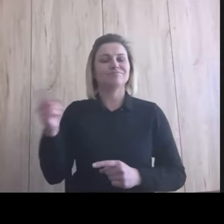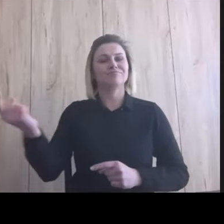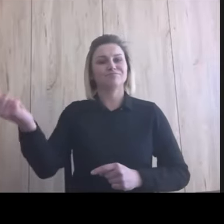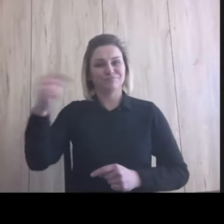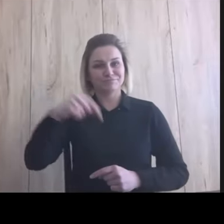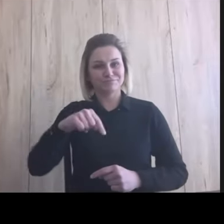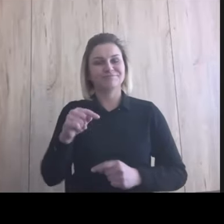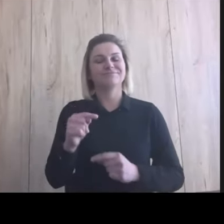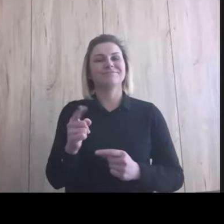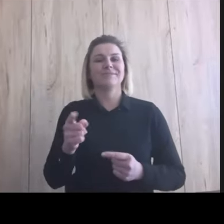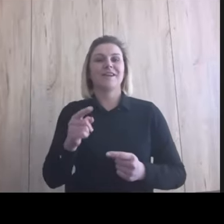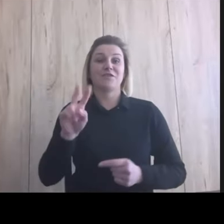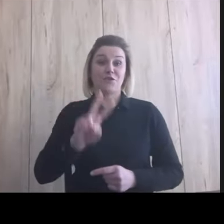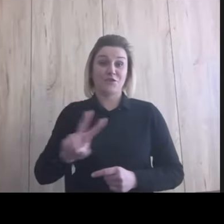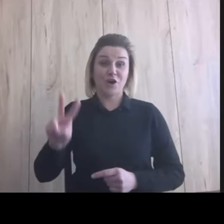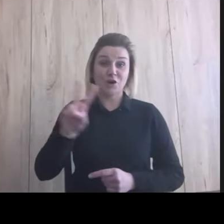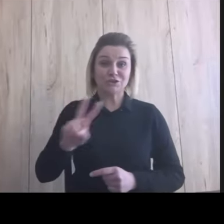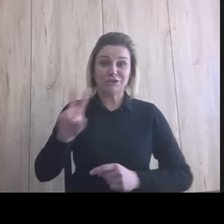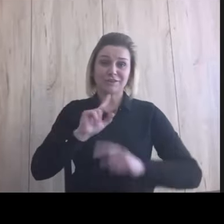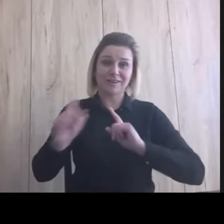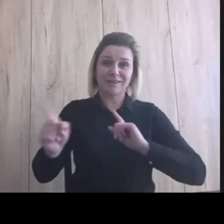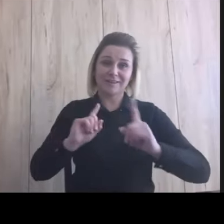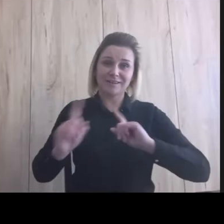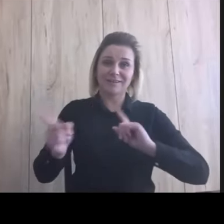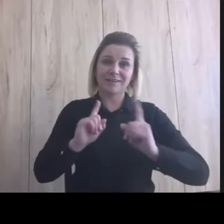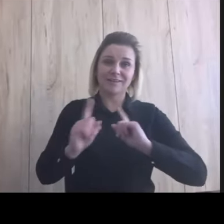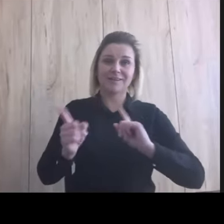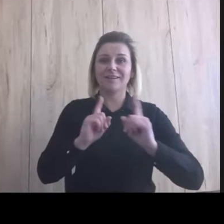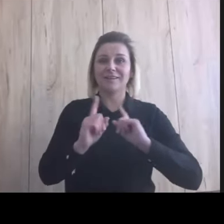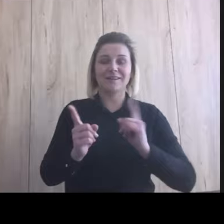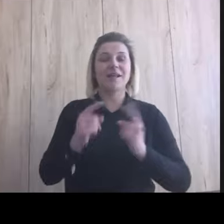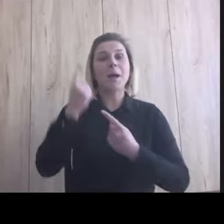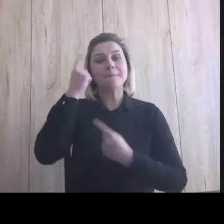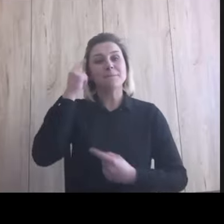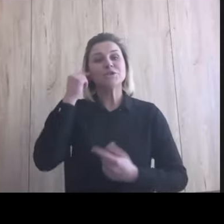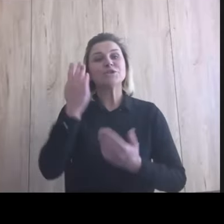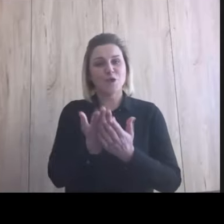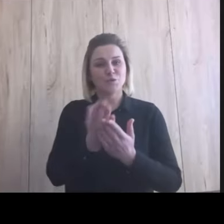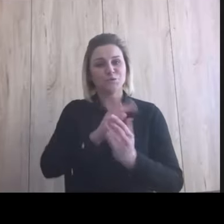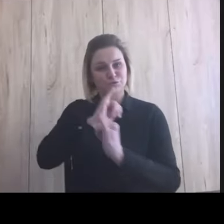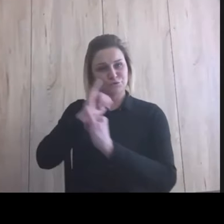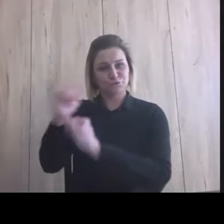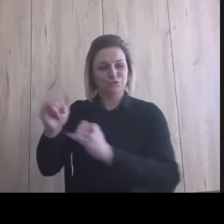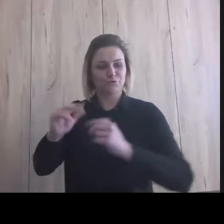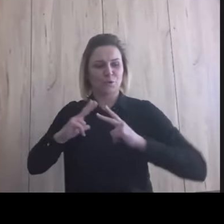tutaj bite dwie godziny. Także już myślę, że należy Ci się odpoczynek do końca dnia.